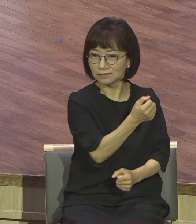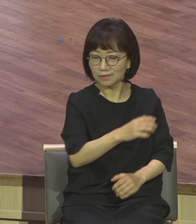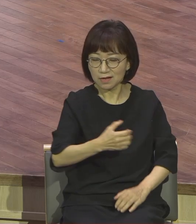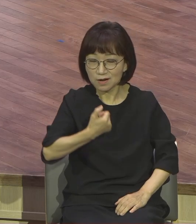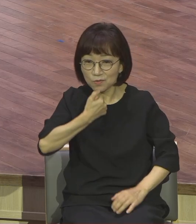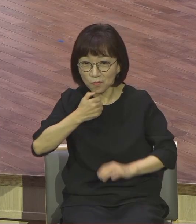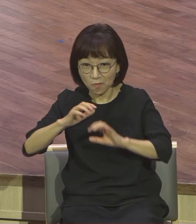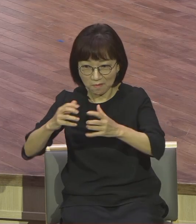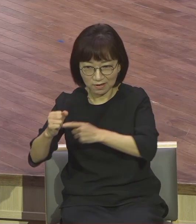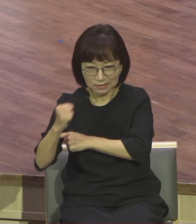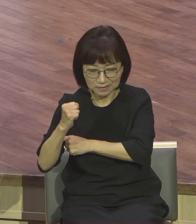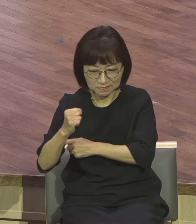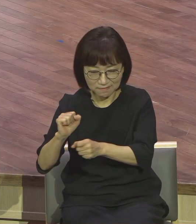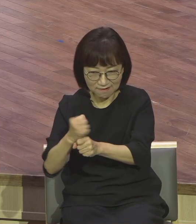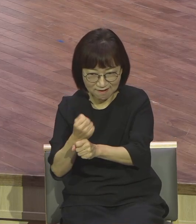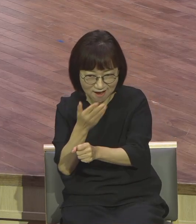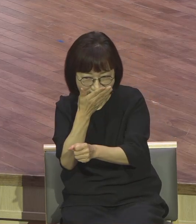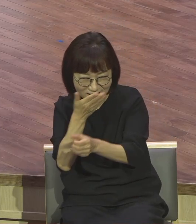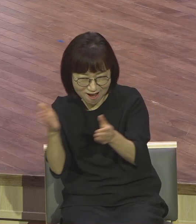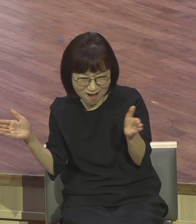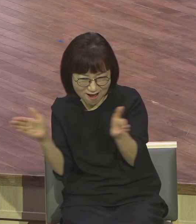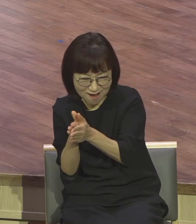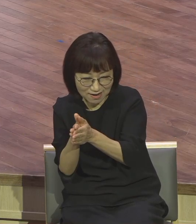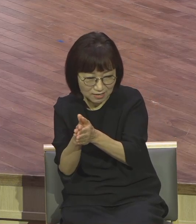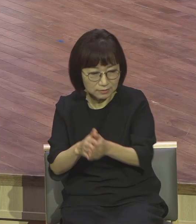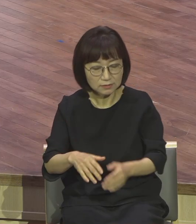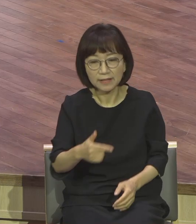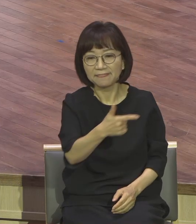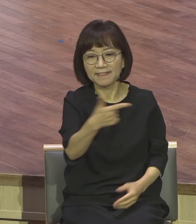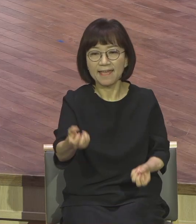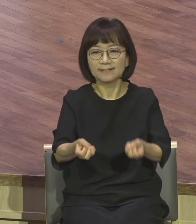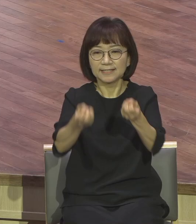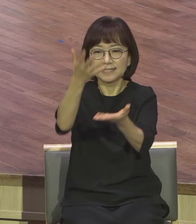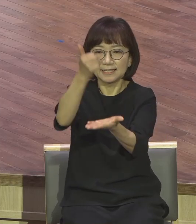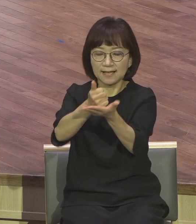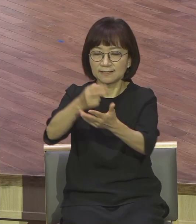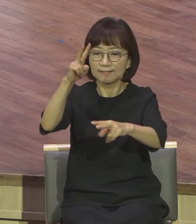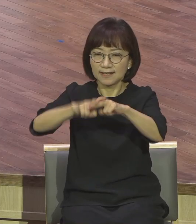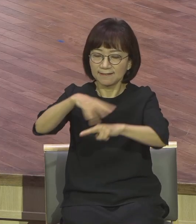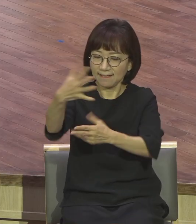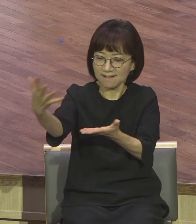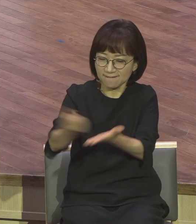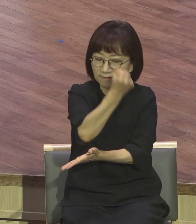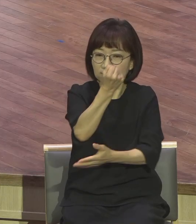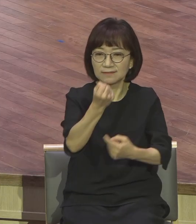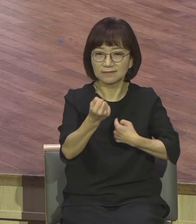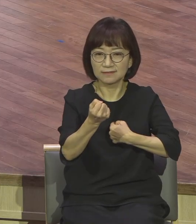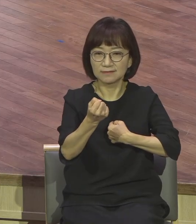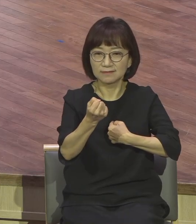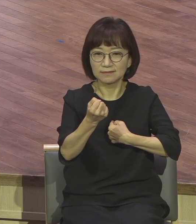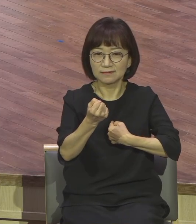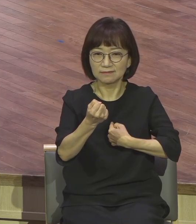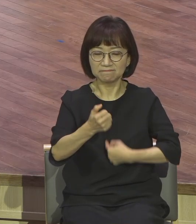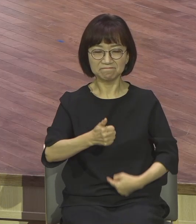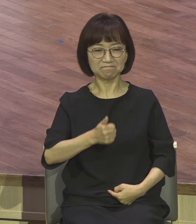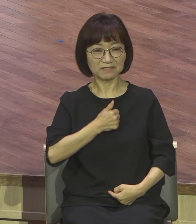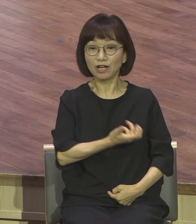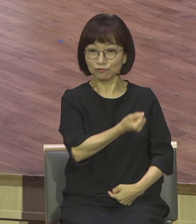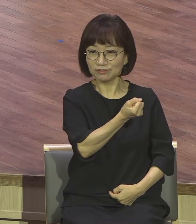대제상 계급을 다 독점하고 있었어요. 대제상 하면 사두개파입니다. 그렇게 헬라